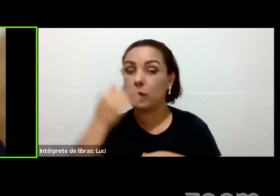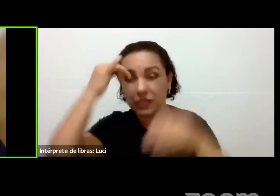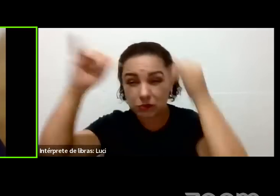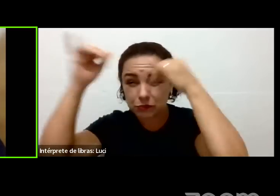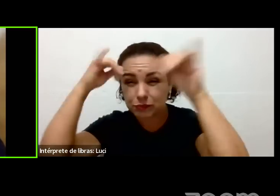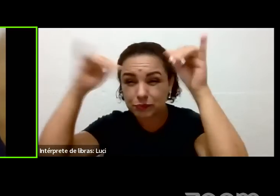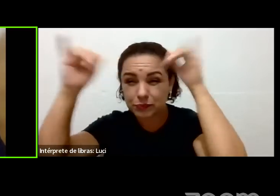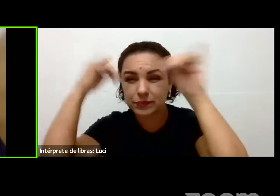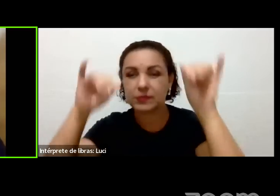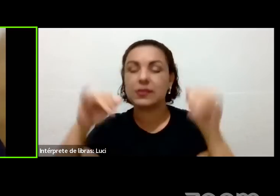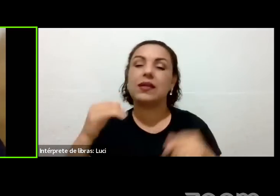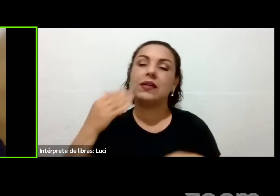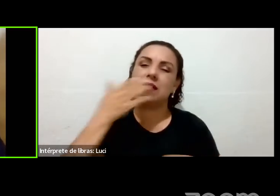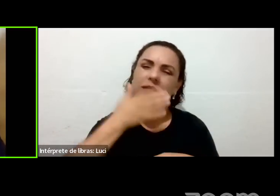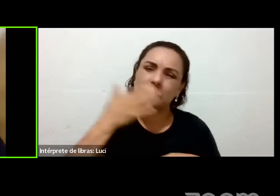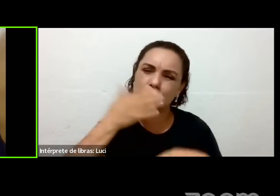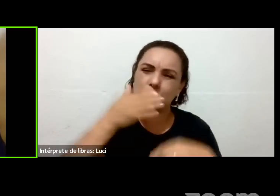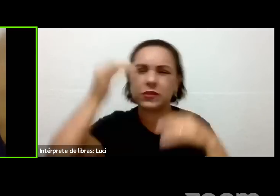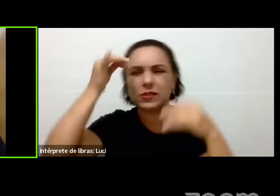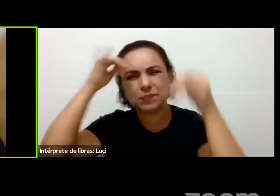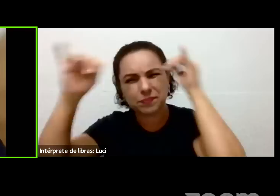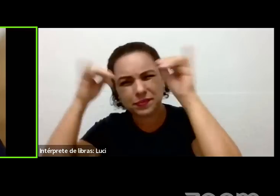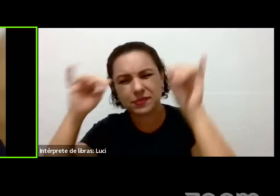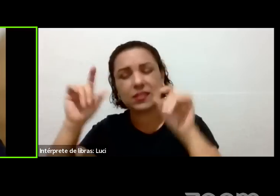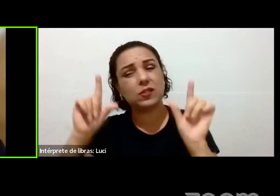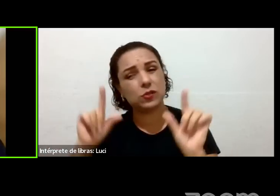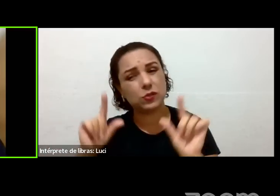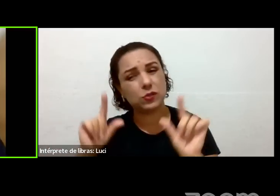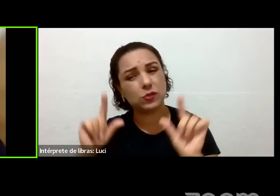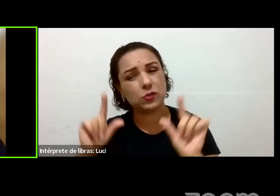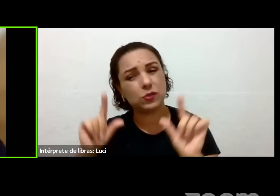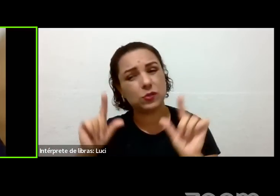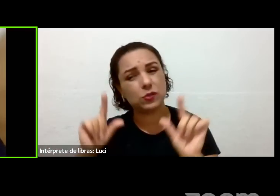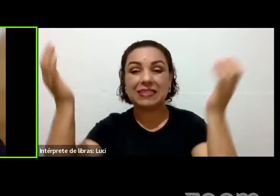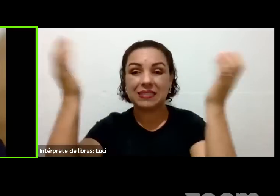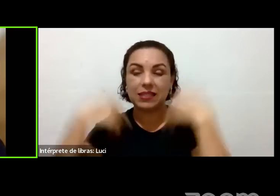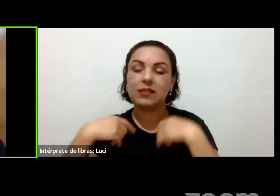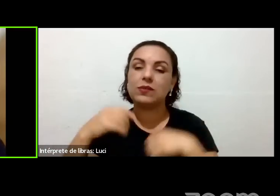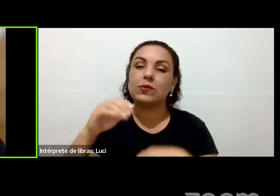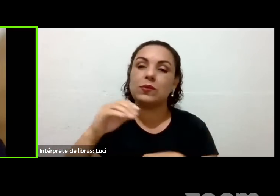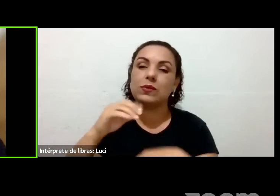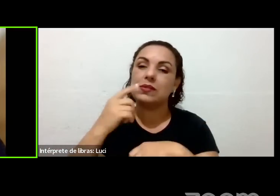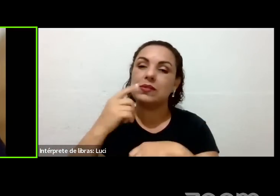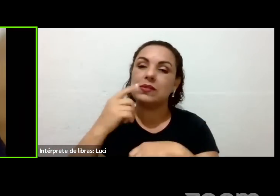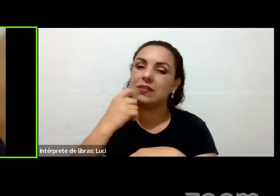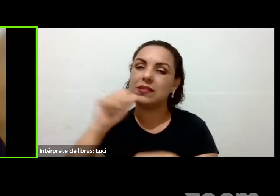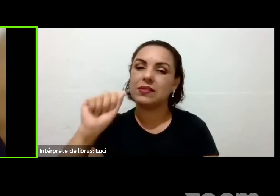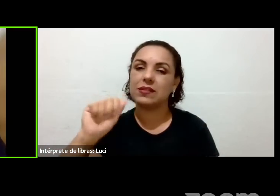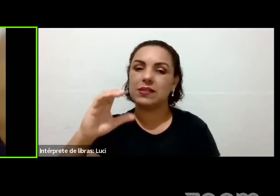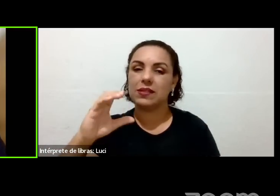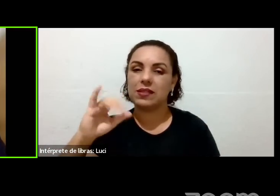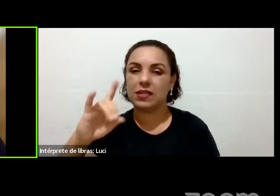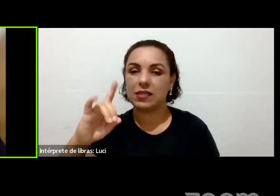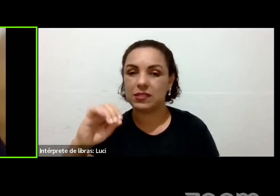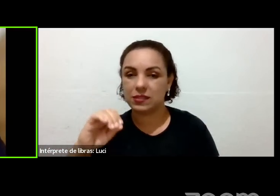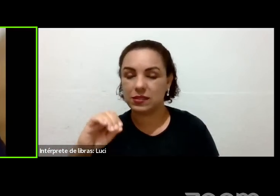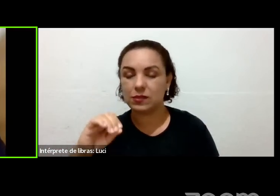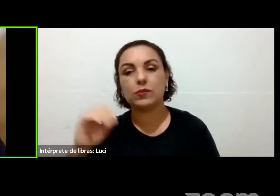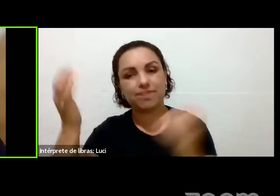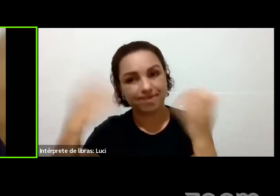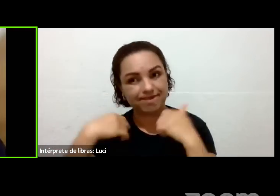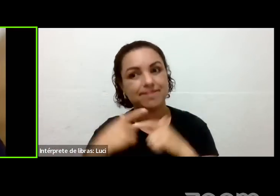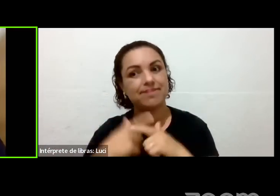açúcar e assim por diante. Mas a acidez, ela vem também dessa má alimentação, né? A Noemi